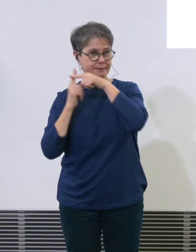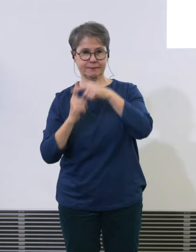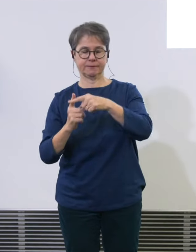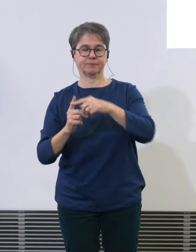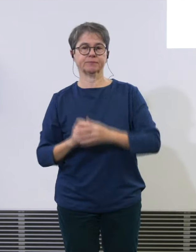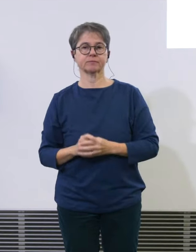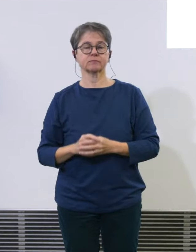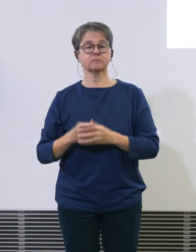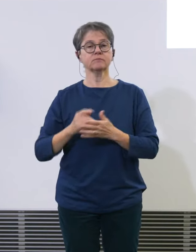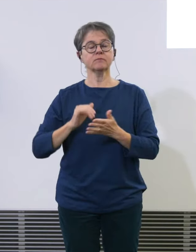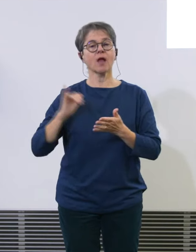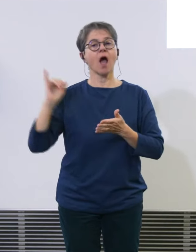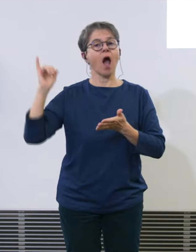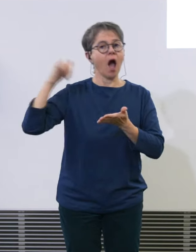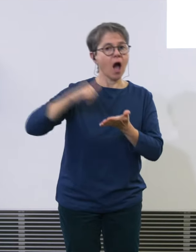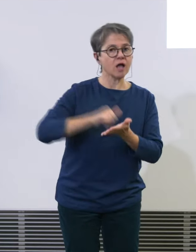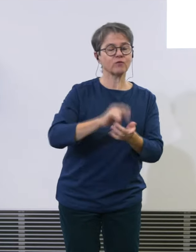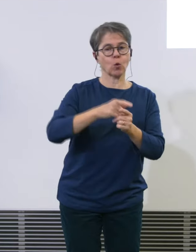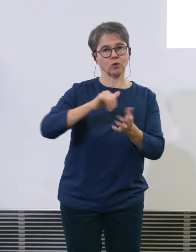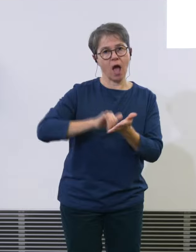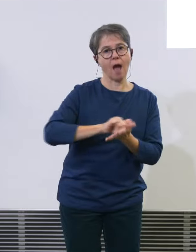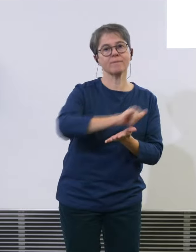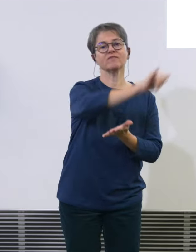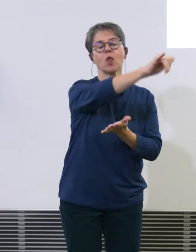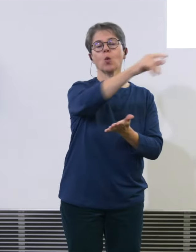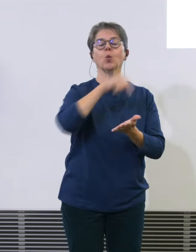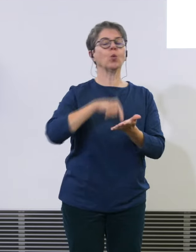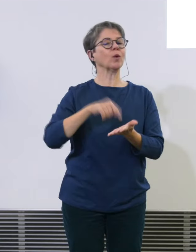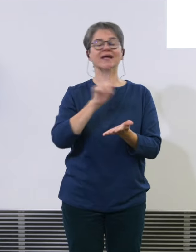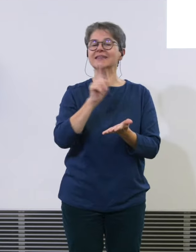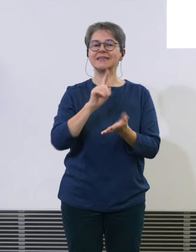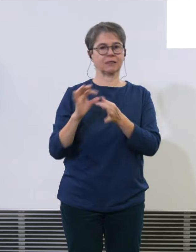Fall nicht zu verwechseln mit möglichen Verstößen gegen die Nachtflugordnung.